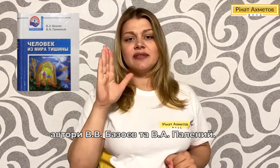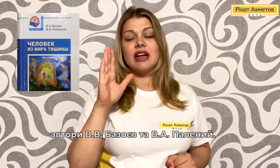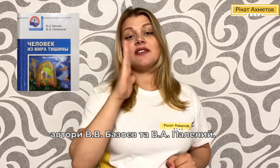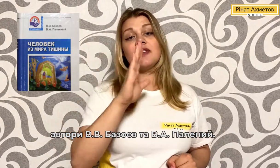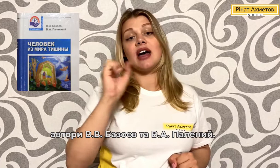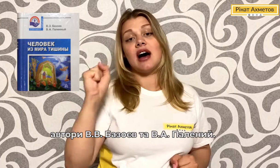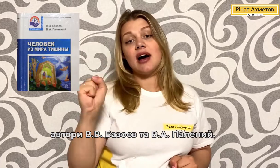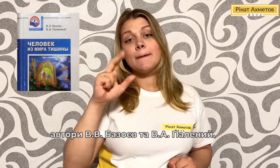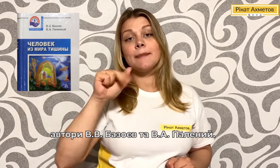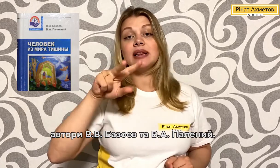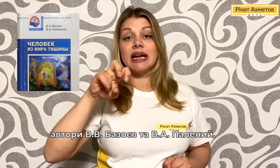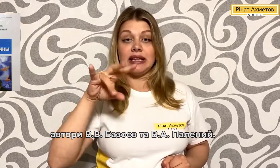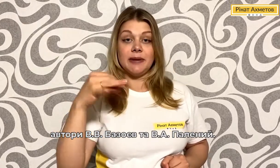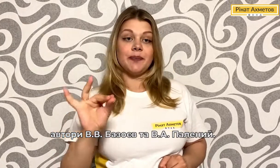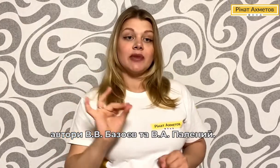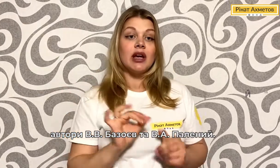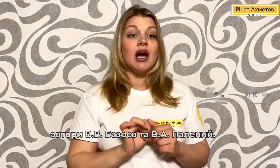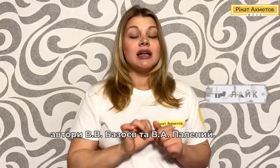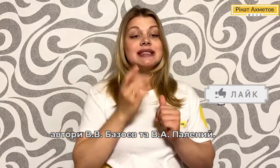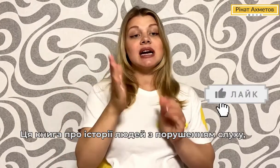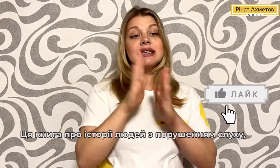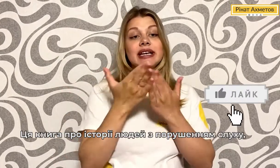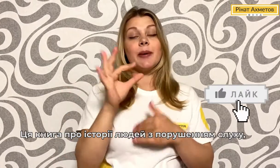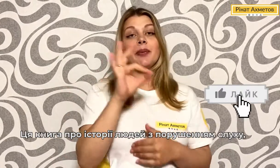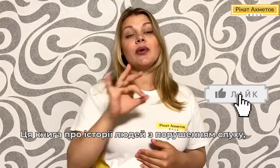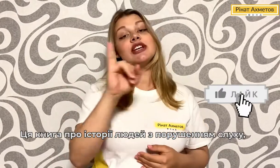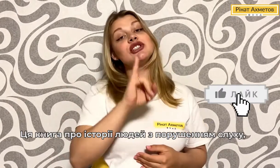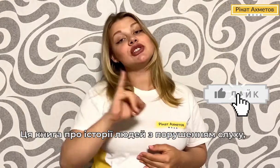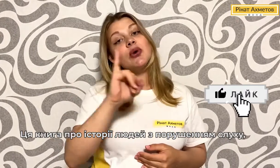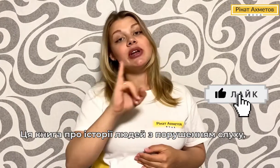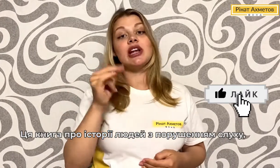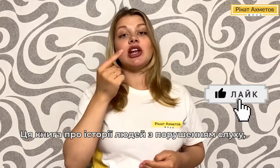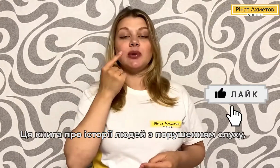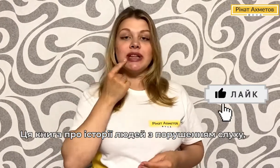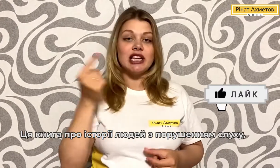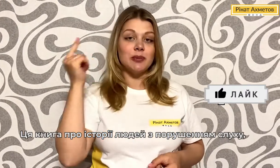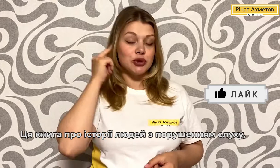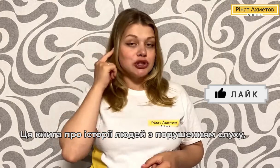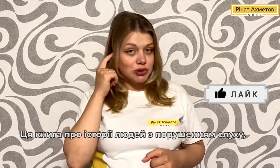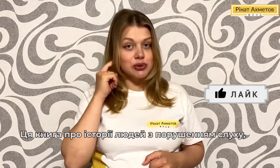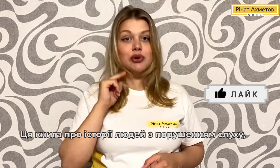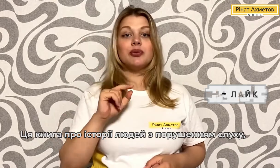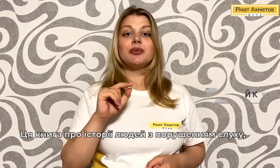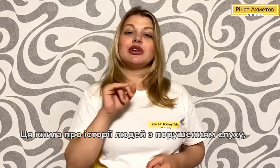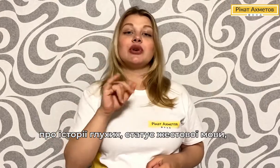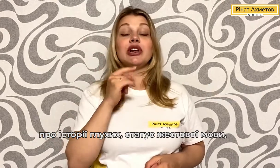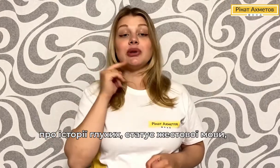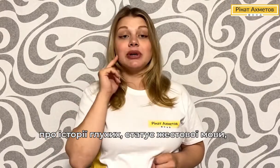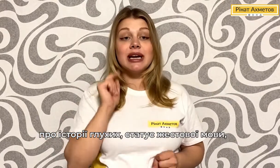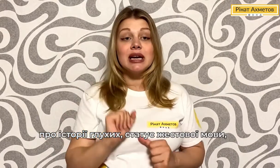та ВА Палений. Ця книга про історії людей з порушенням слуху, про історії глухих,